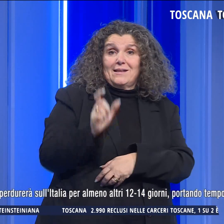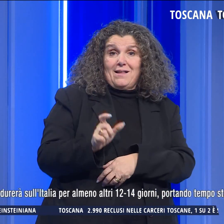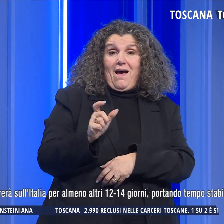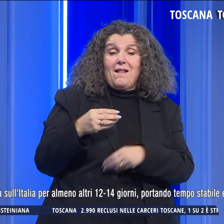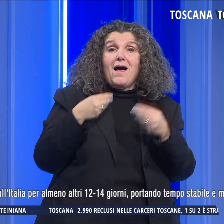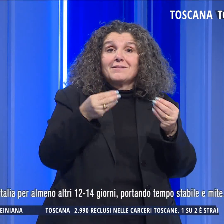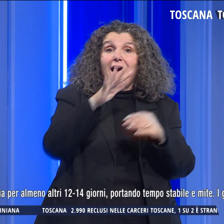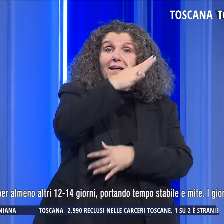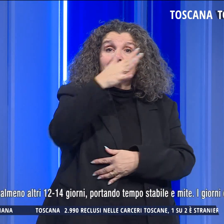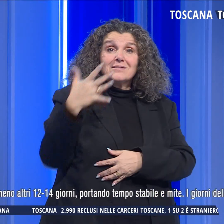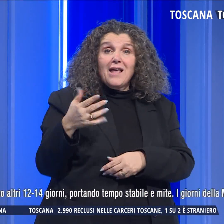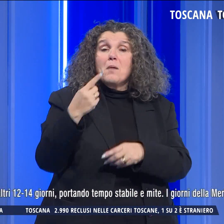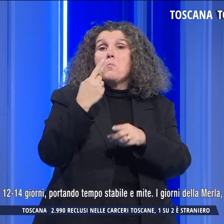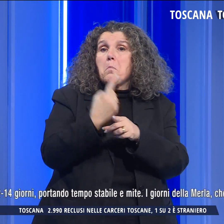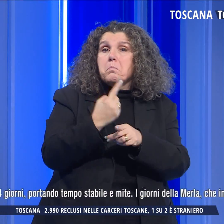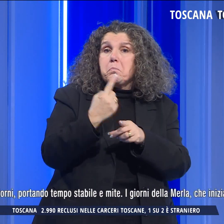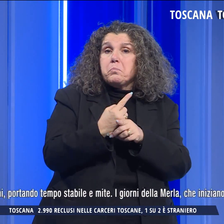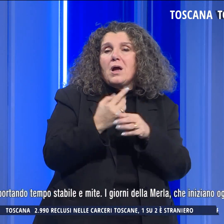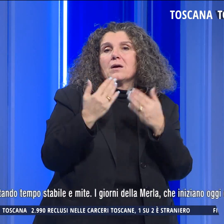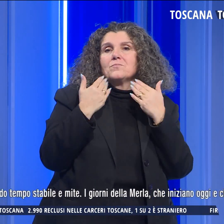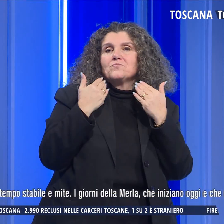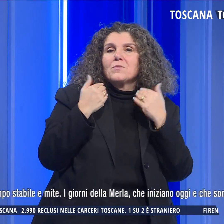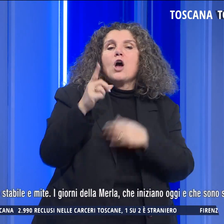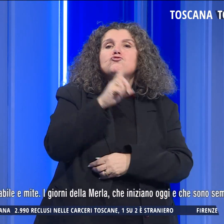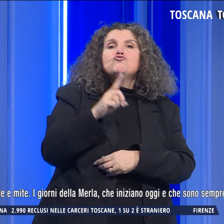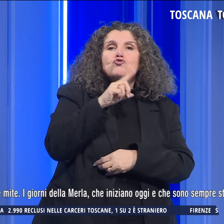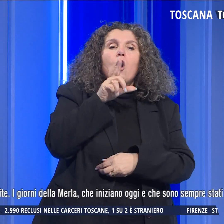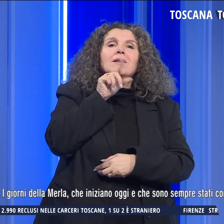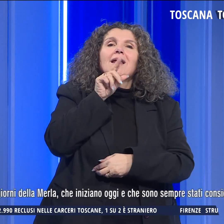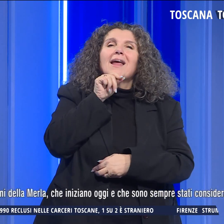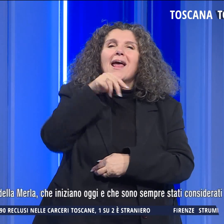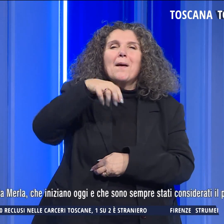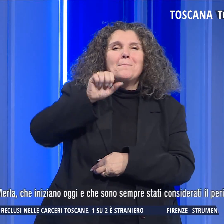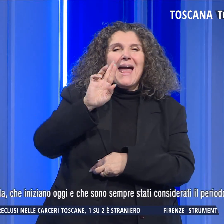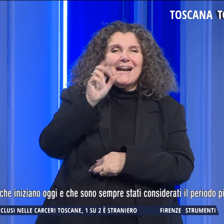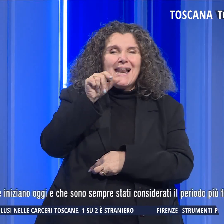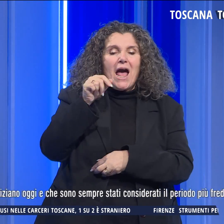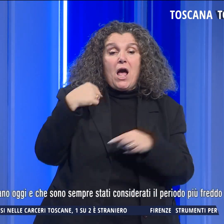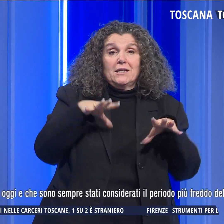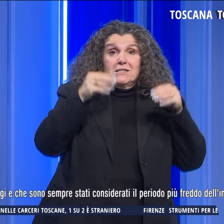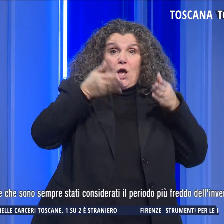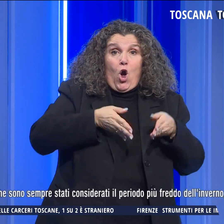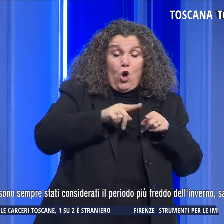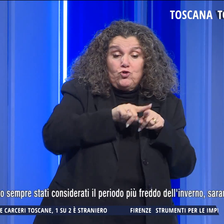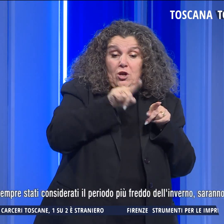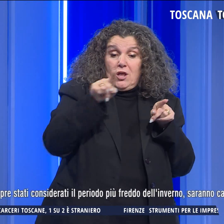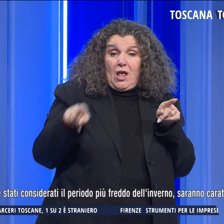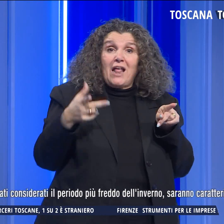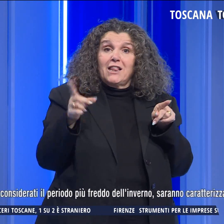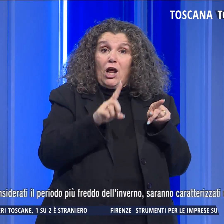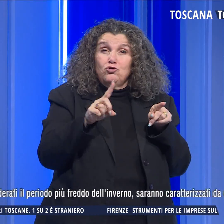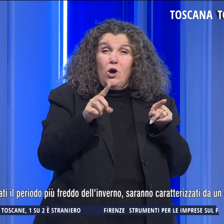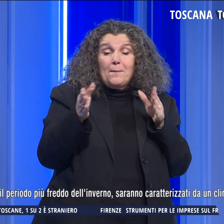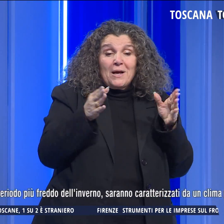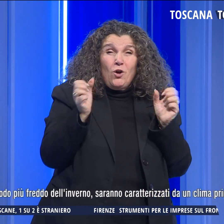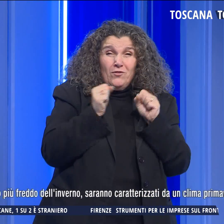tempo stabile e mite. I giorni della merla che iniziano oggi e che sono sempre stati considerati il periodo più freddo dell